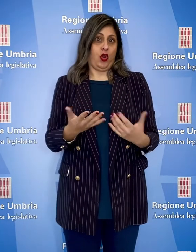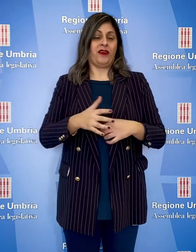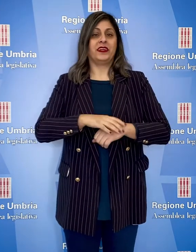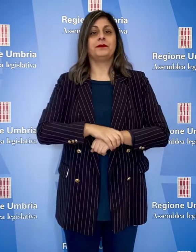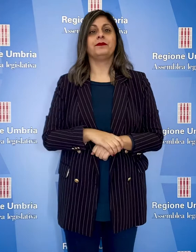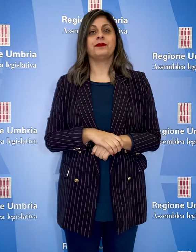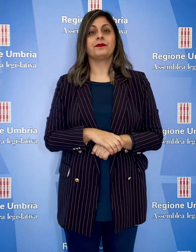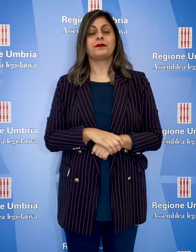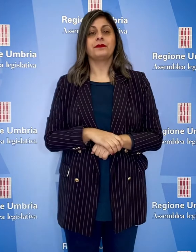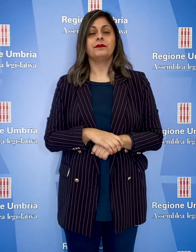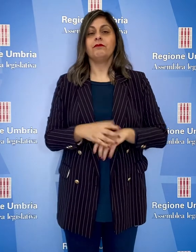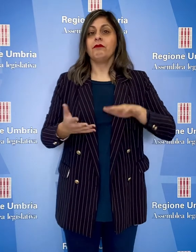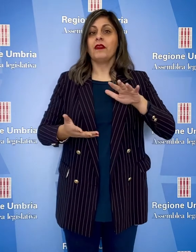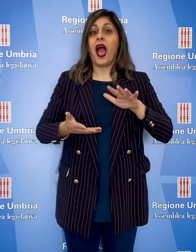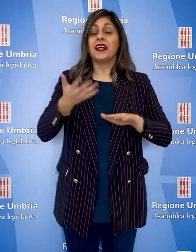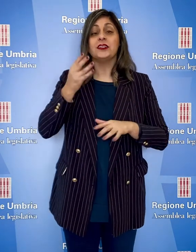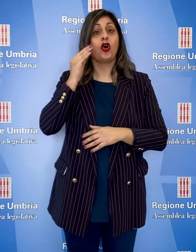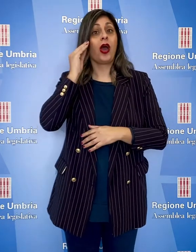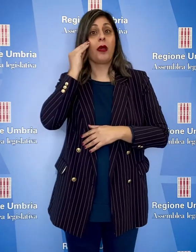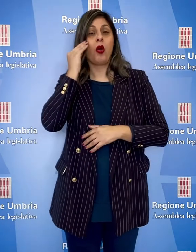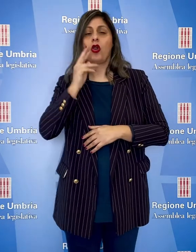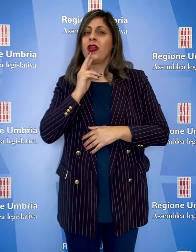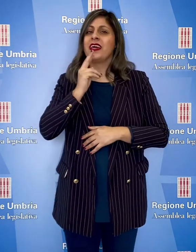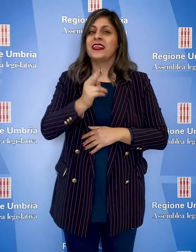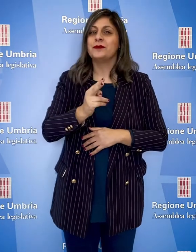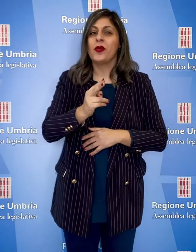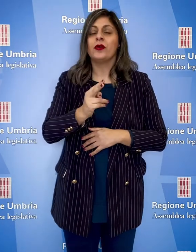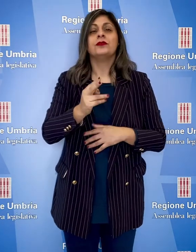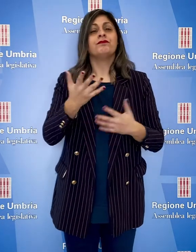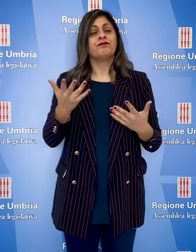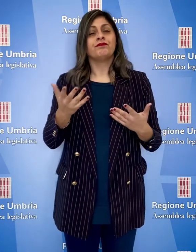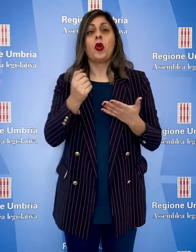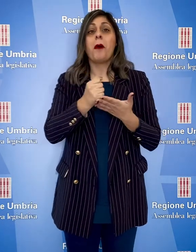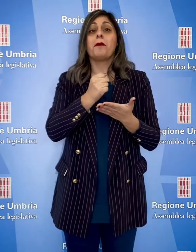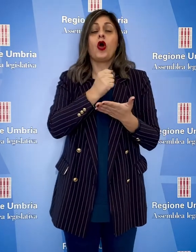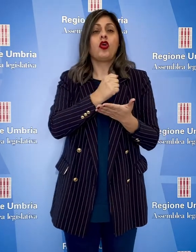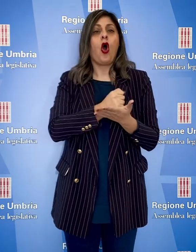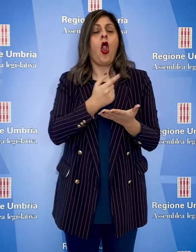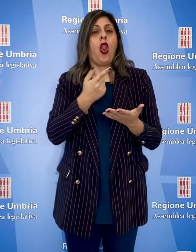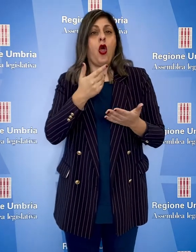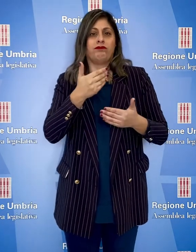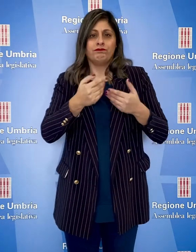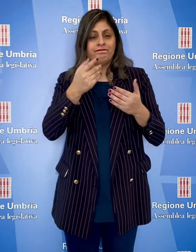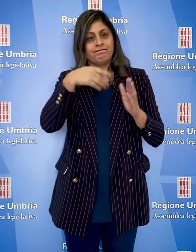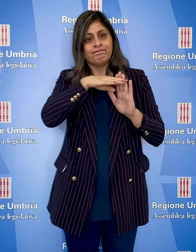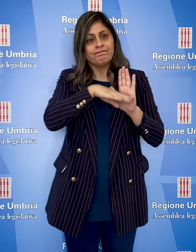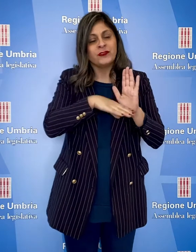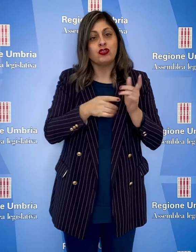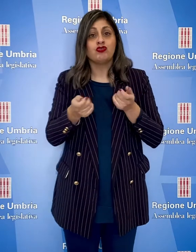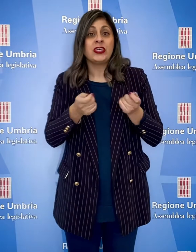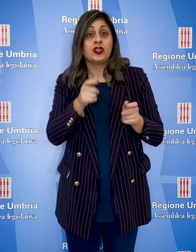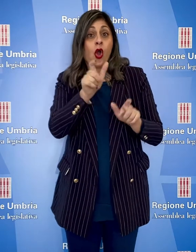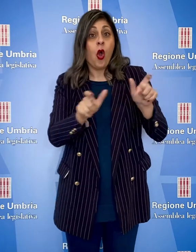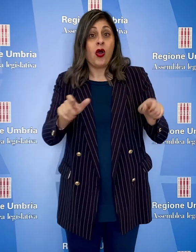-19. L'assessore Roberto Morroni ha risposto che i protocolli per la gestione dei pazienti